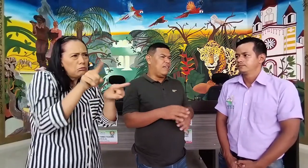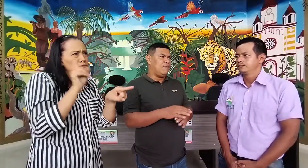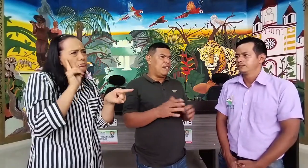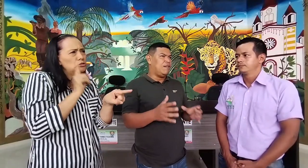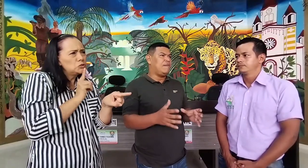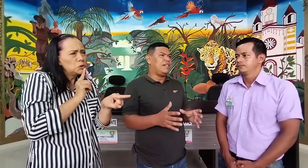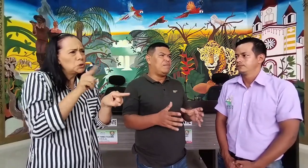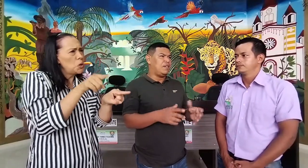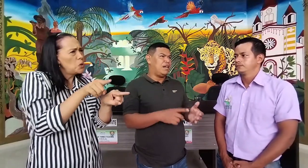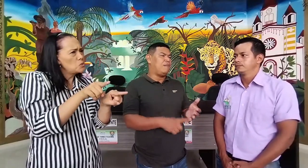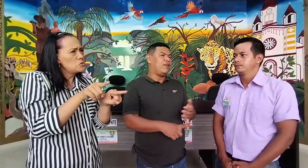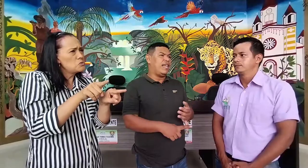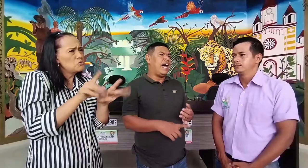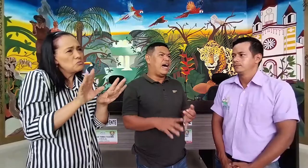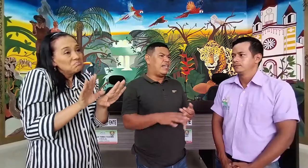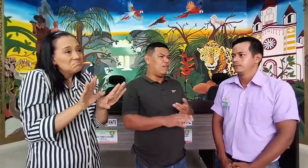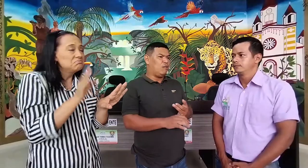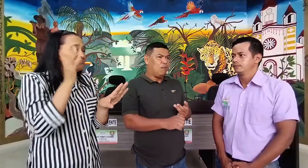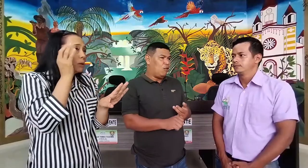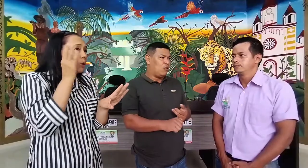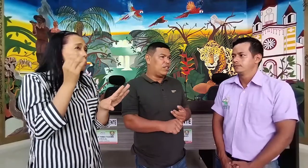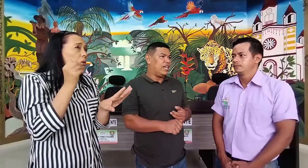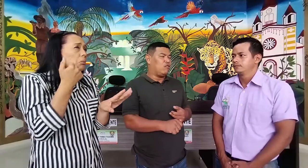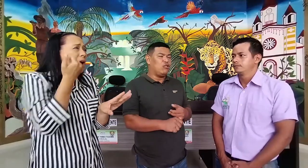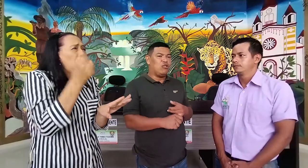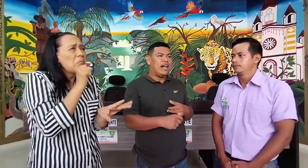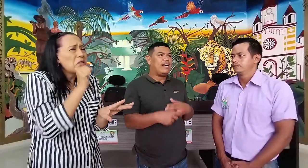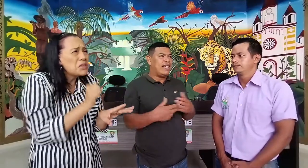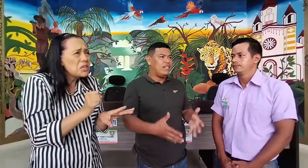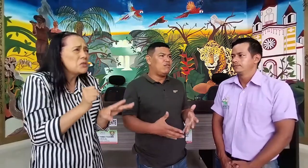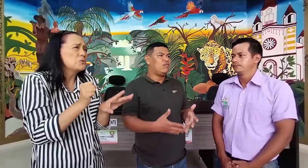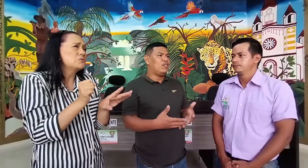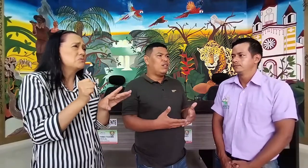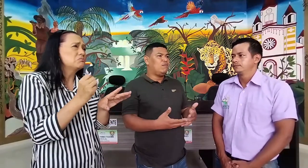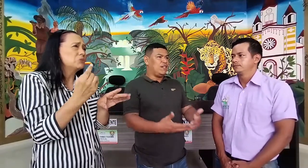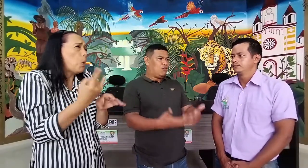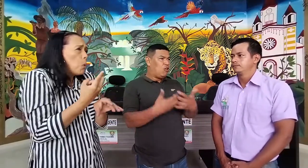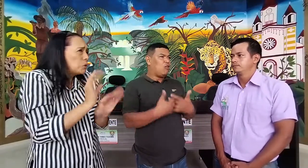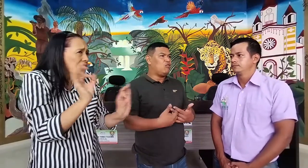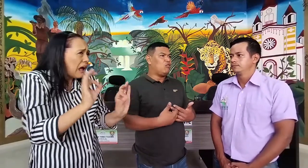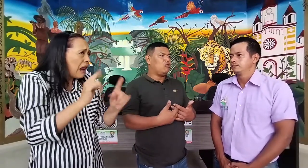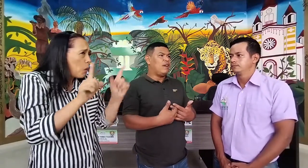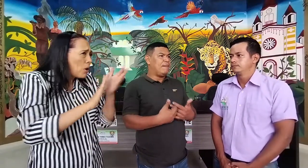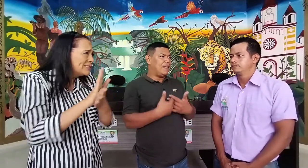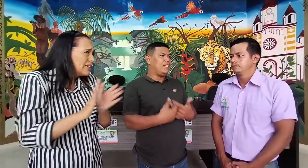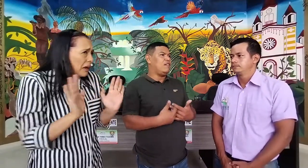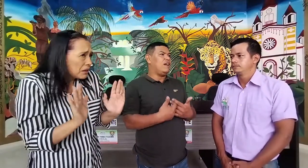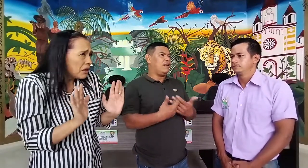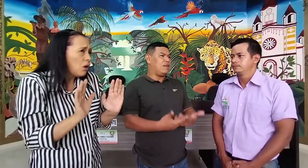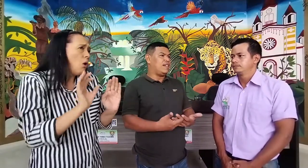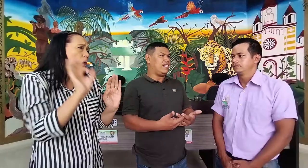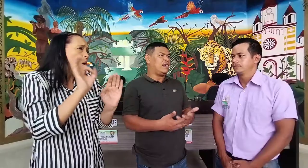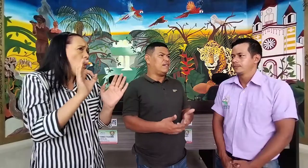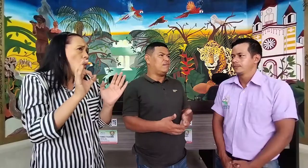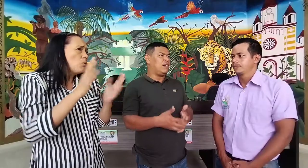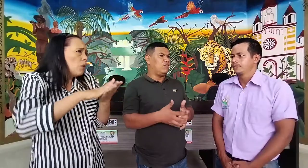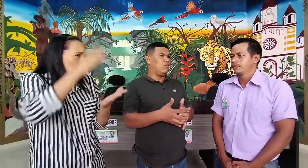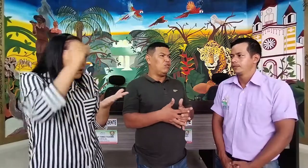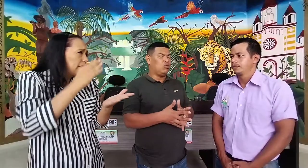definitivamente pues ya por edad o por que no han querido, pues no han aprendido la lengua de señas. Pero yo